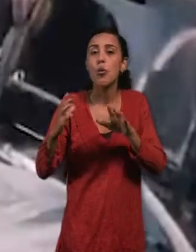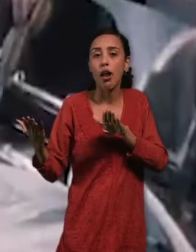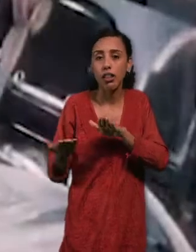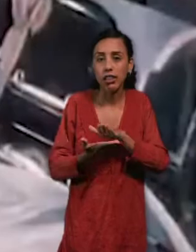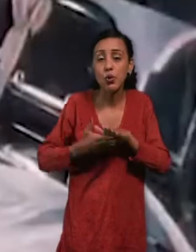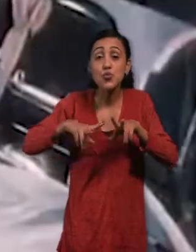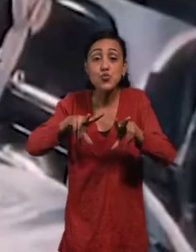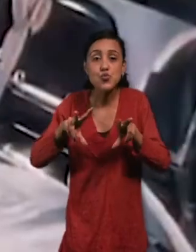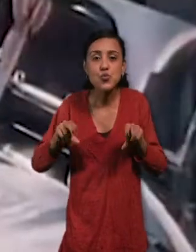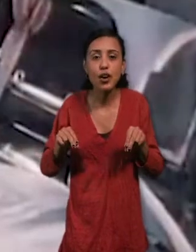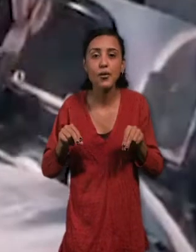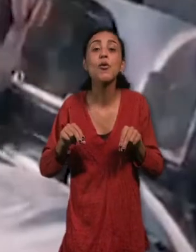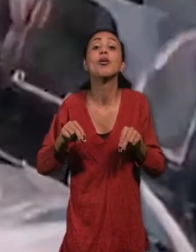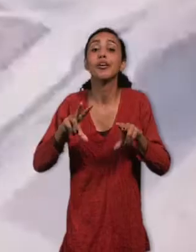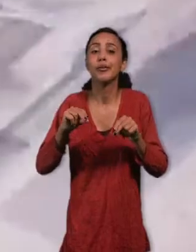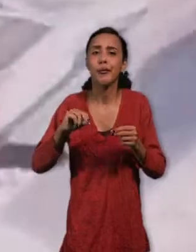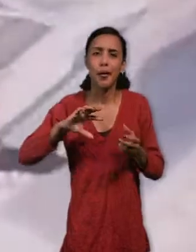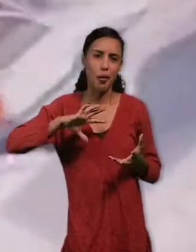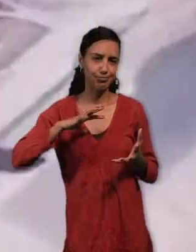nuevo acetato con una nueva pose del personaje.